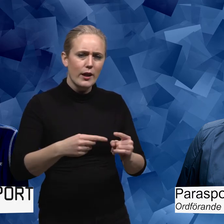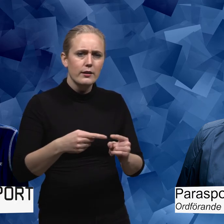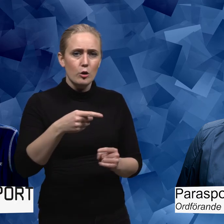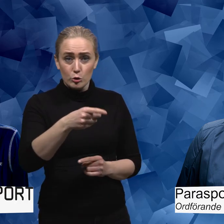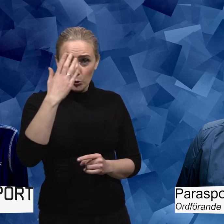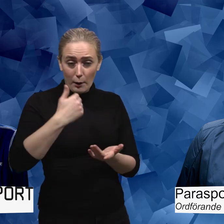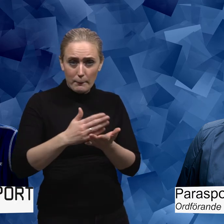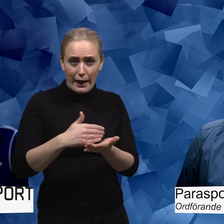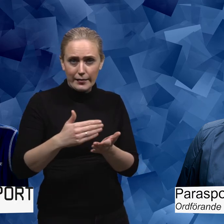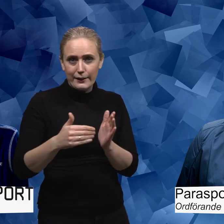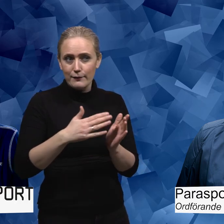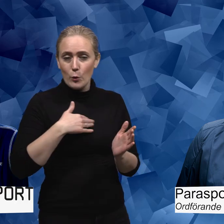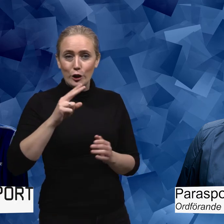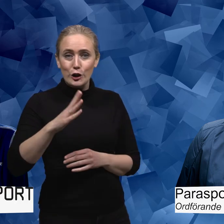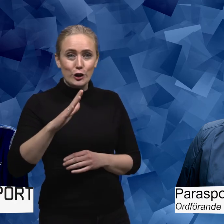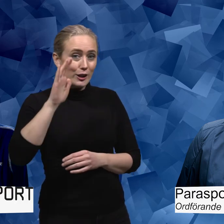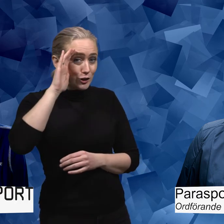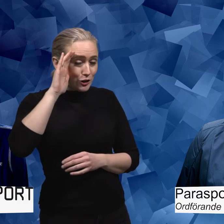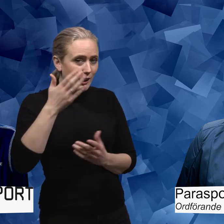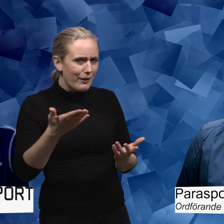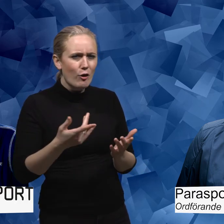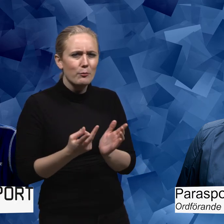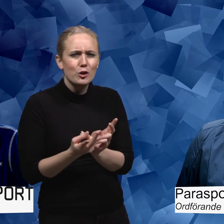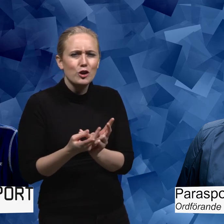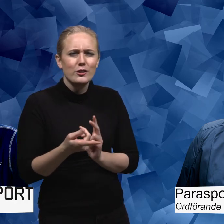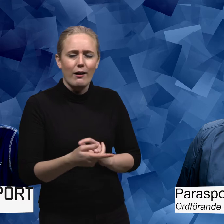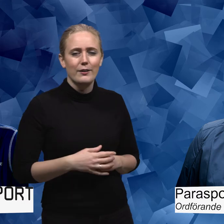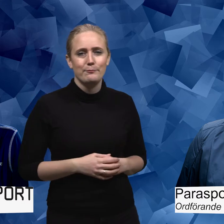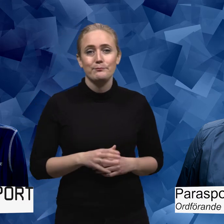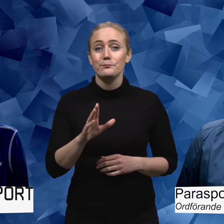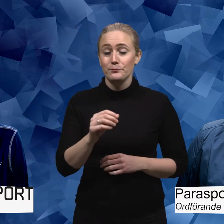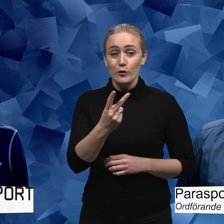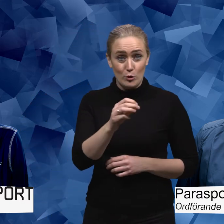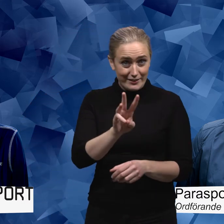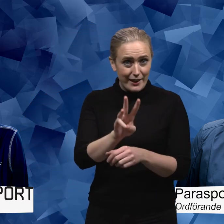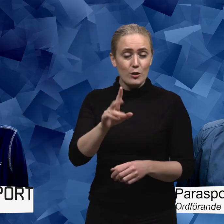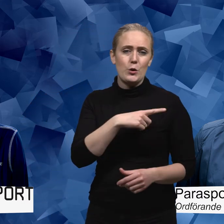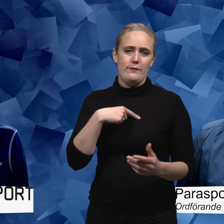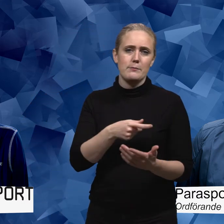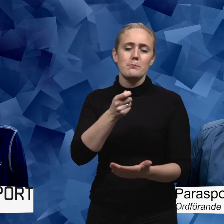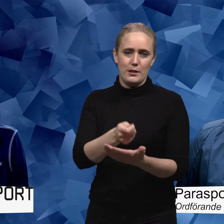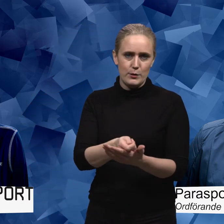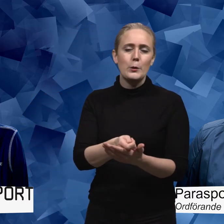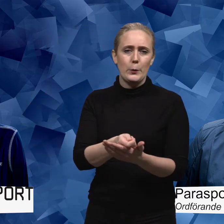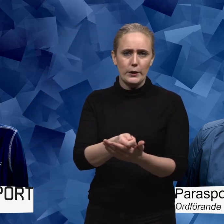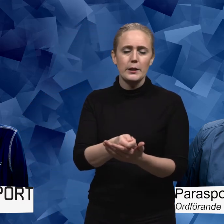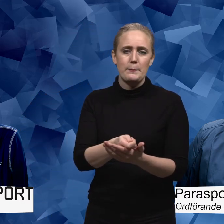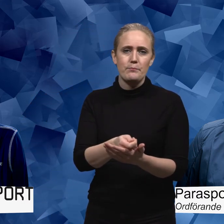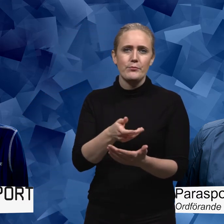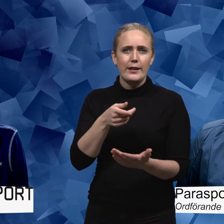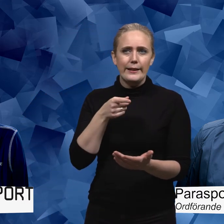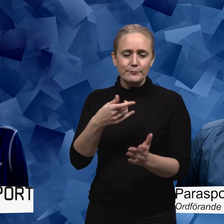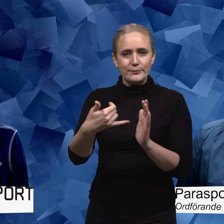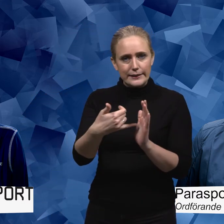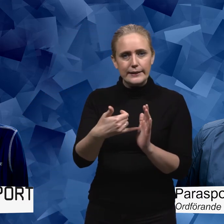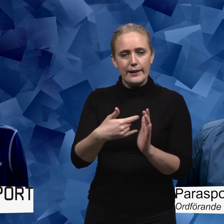nya lyssnare, kan du berätta vad är det och varför gör vi det? Jo, men 2013 så tog vi ett beslut som handlade